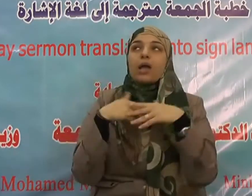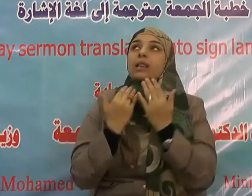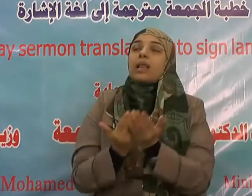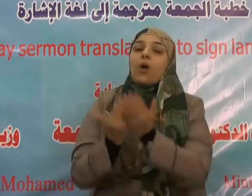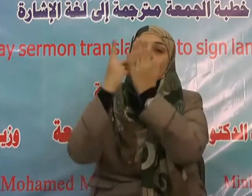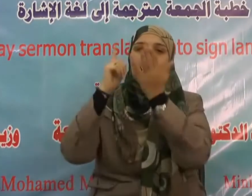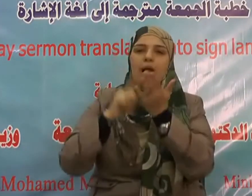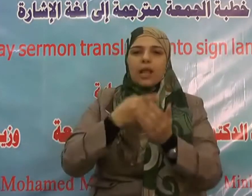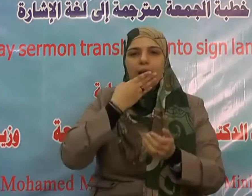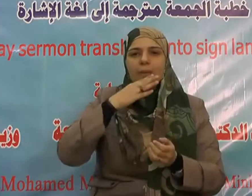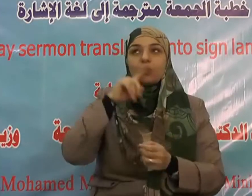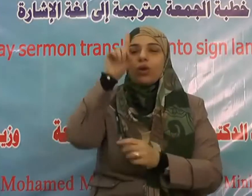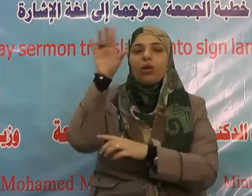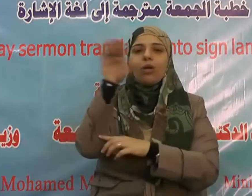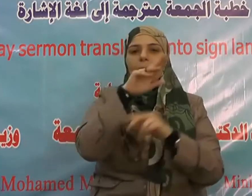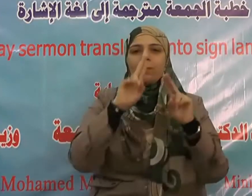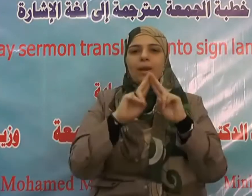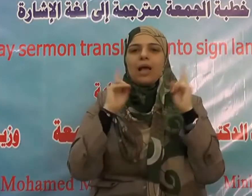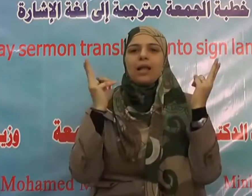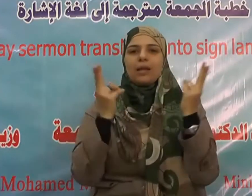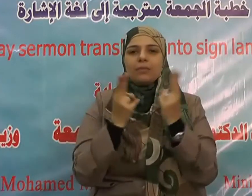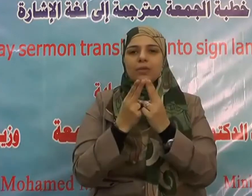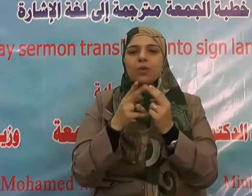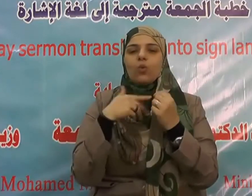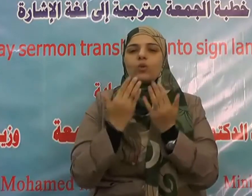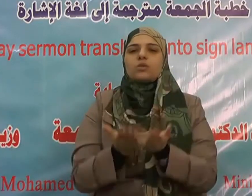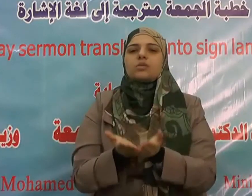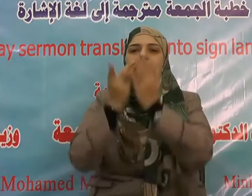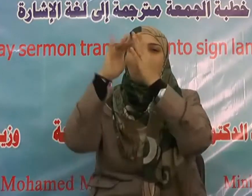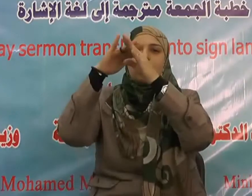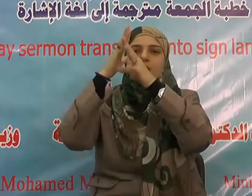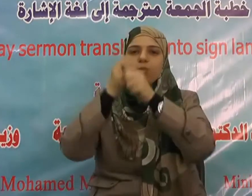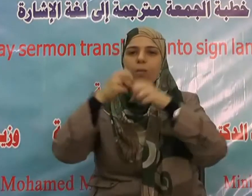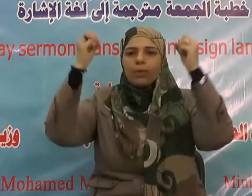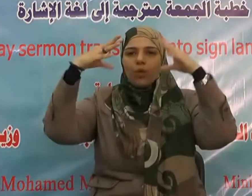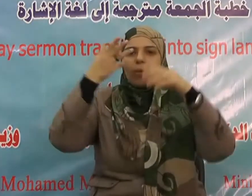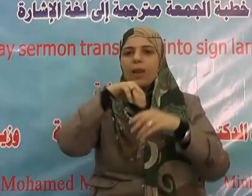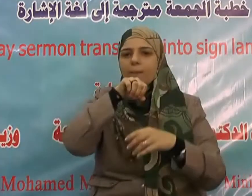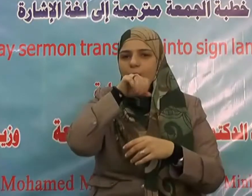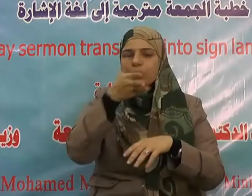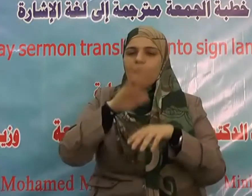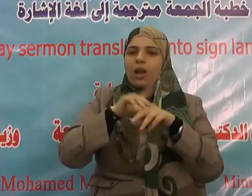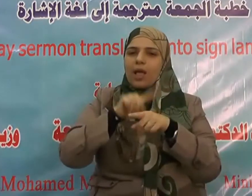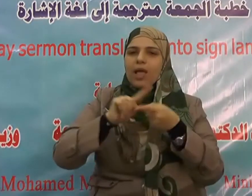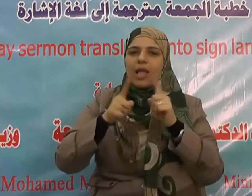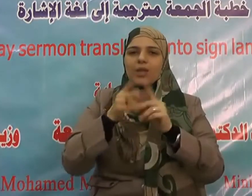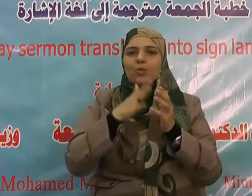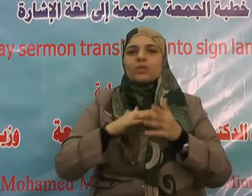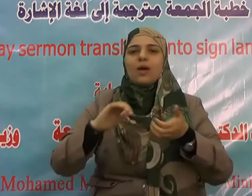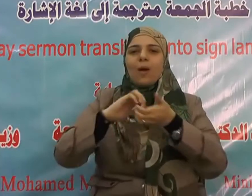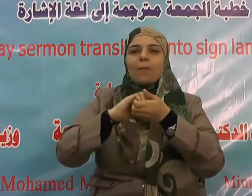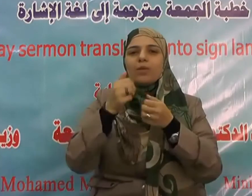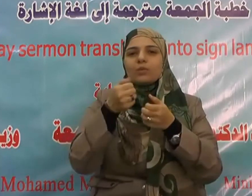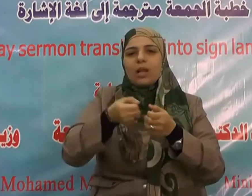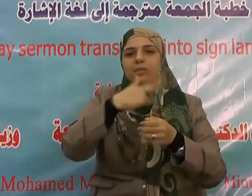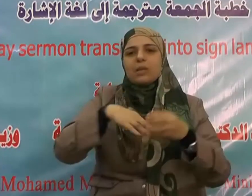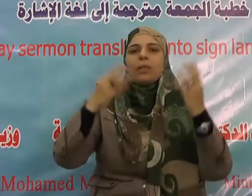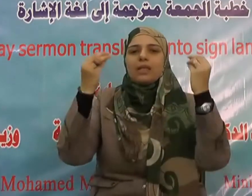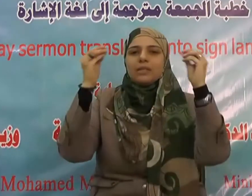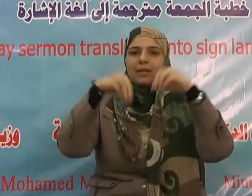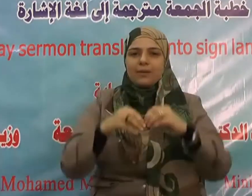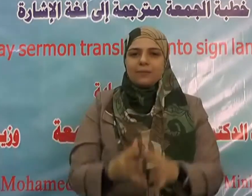حتى يعم التراحم والتعاون والصدق والحياء والسخاء والعفة